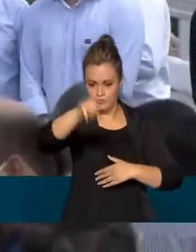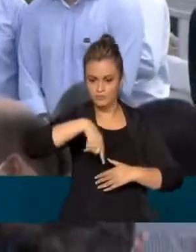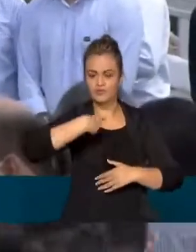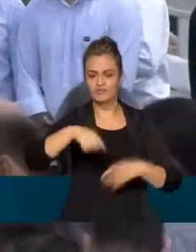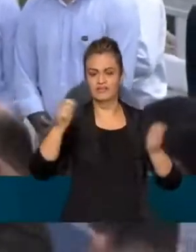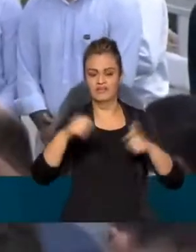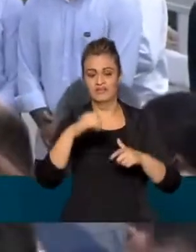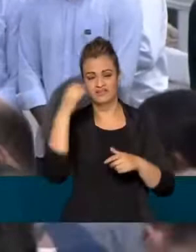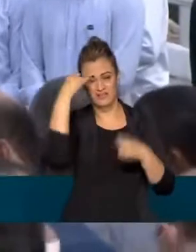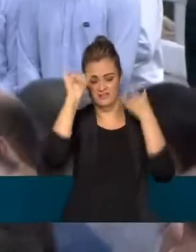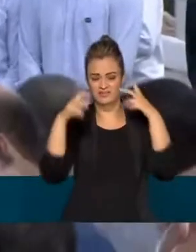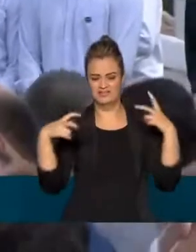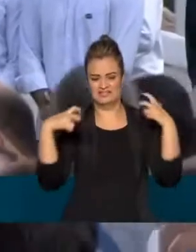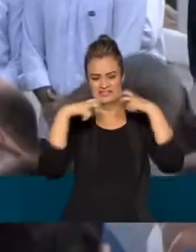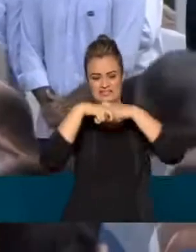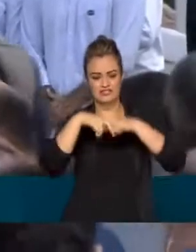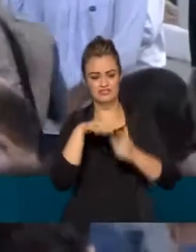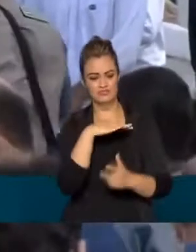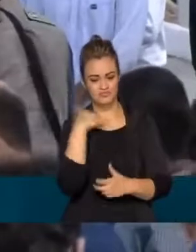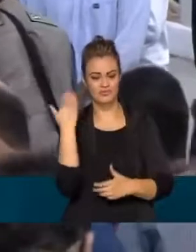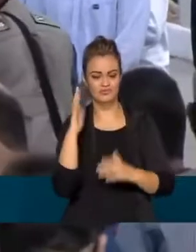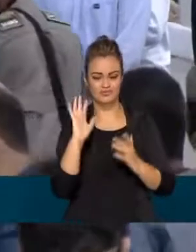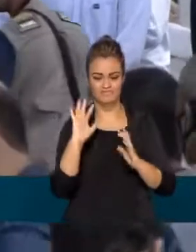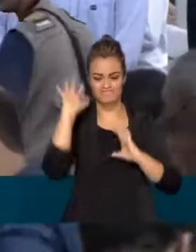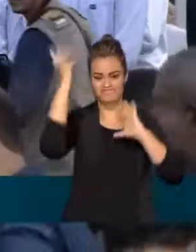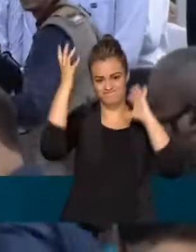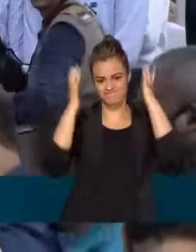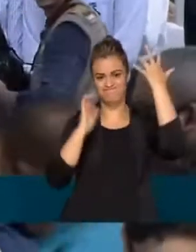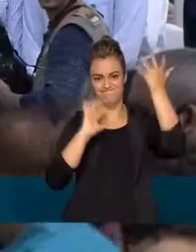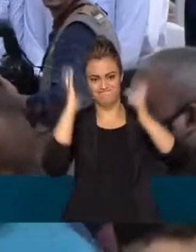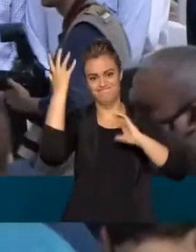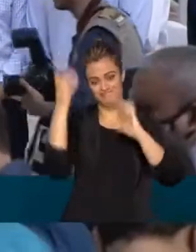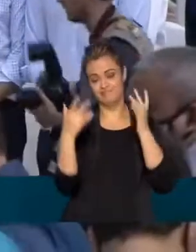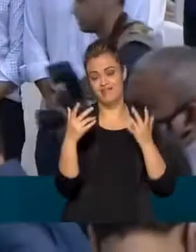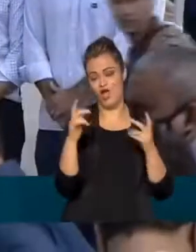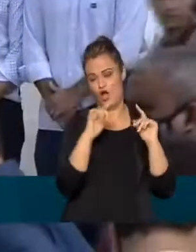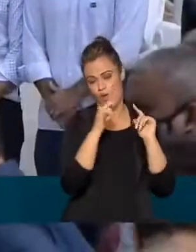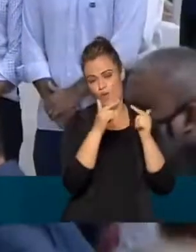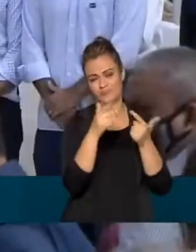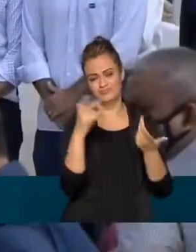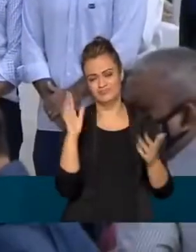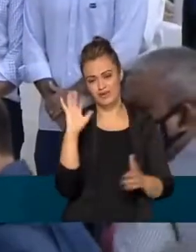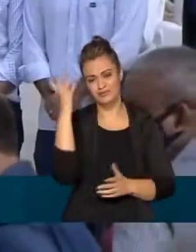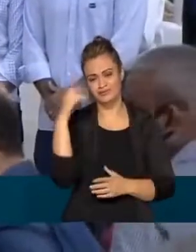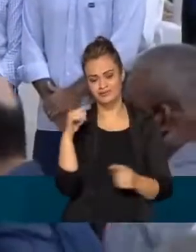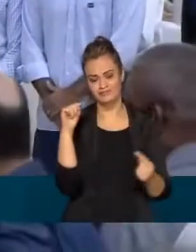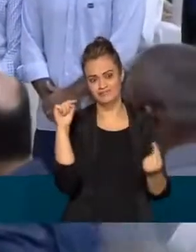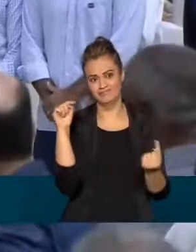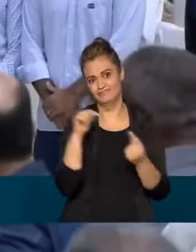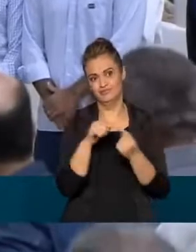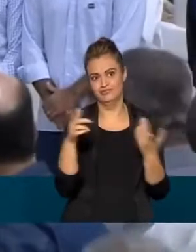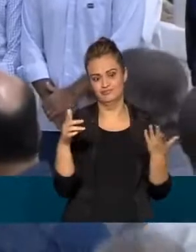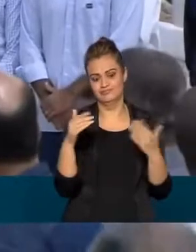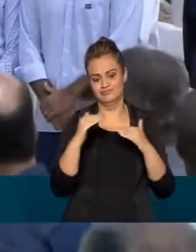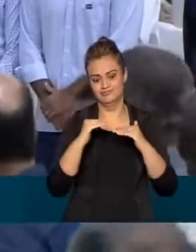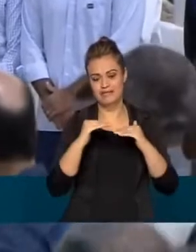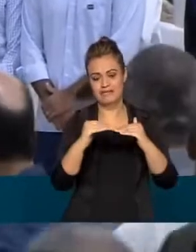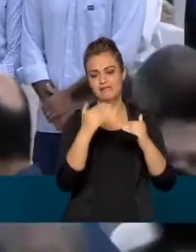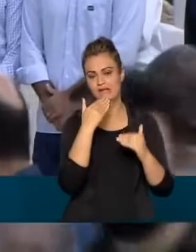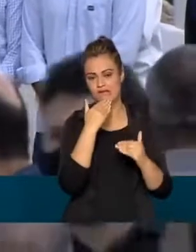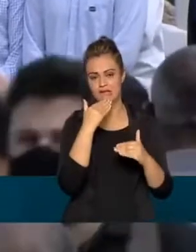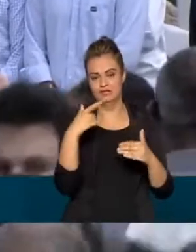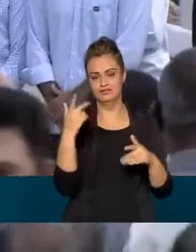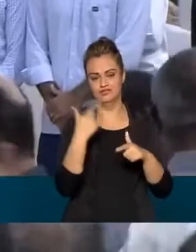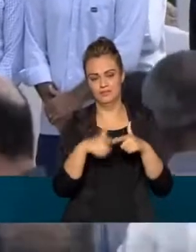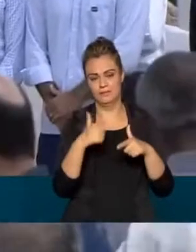as mortes nessa rodovia que são bastante comuns por causa do perigo